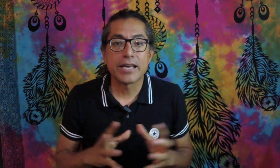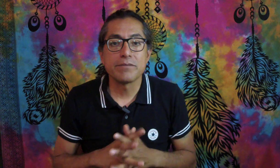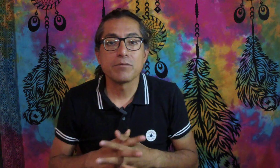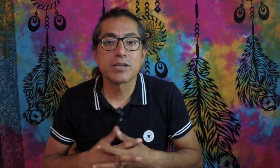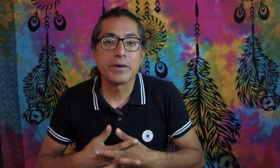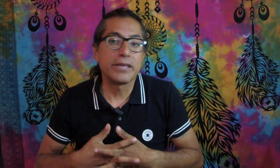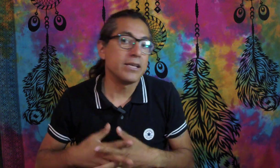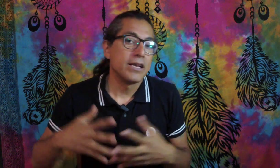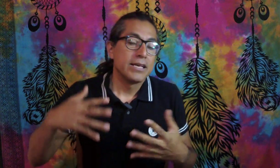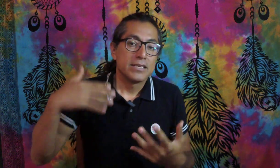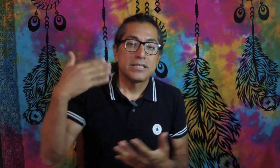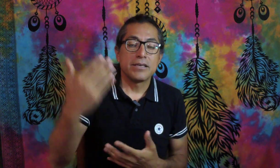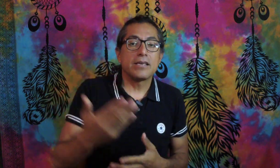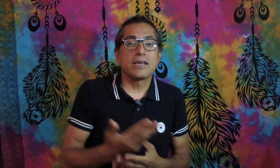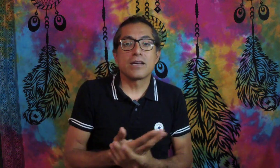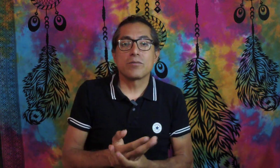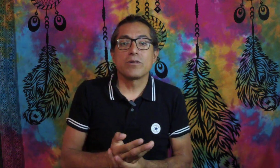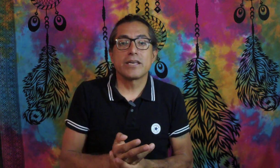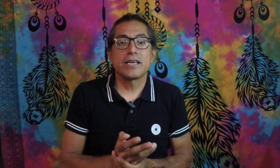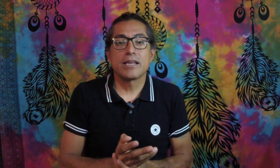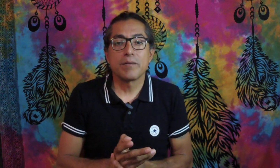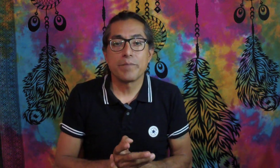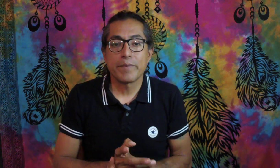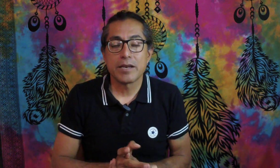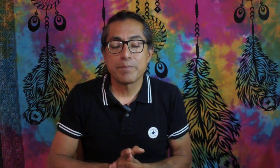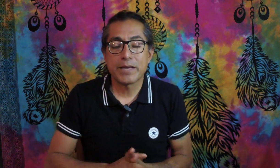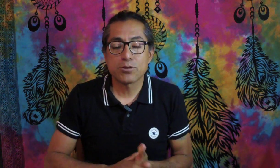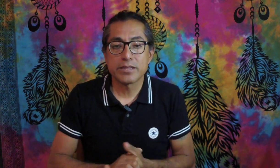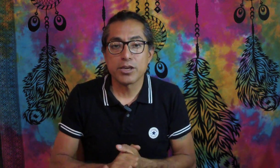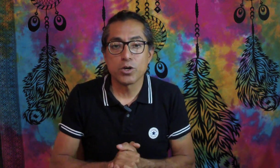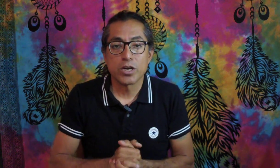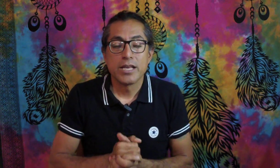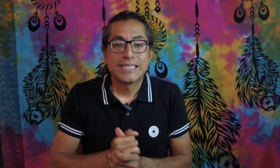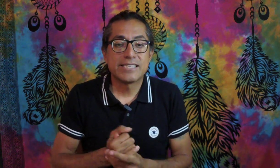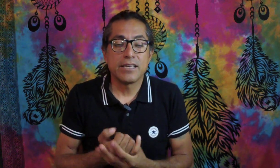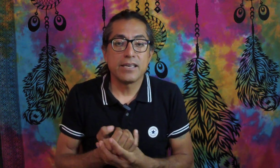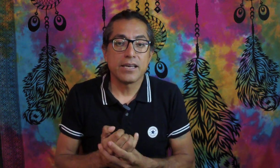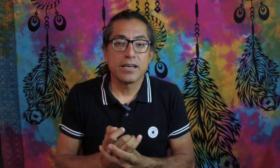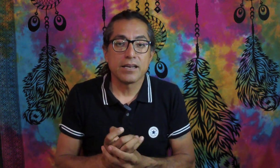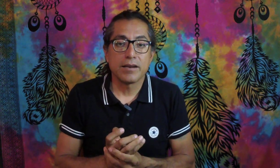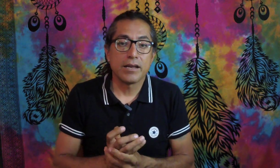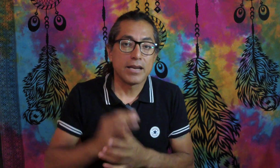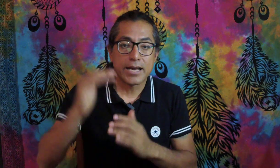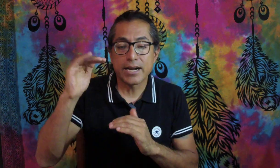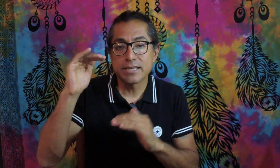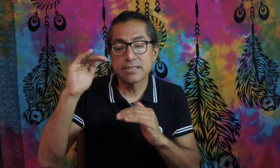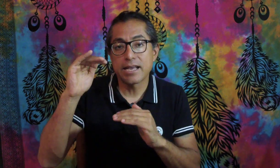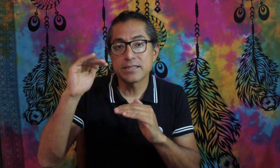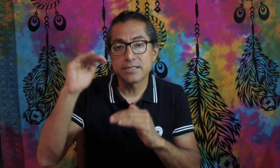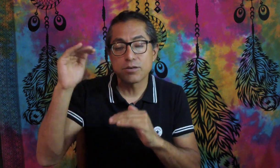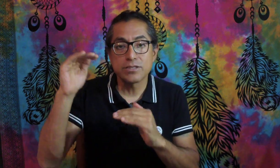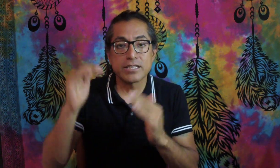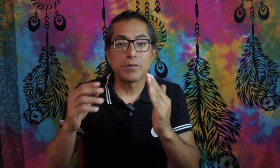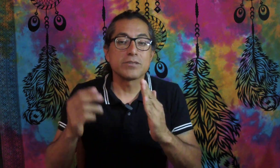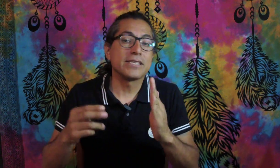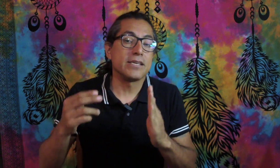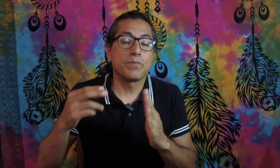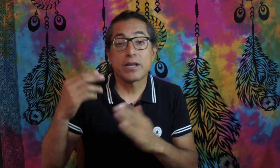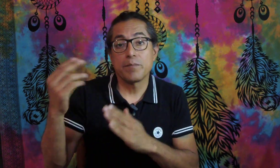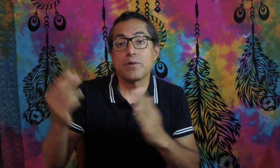aquí vamos a medir si, como dije en el paso anterior, si la carga está entre 5 y 7, vamos a decir, por ejemplo,